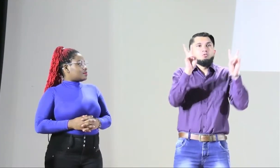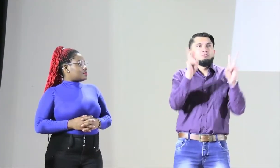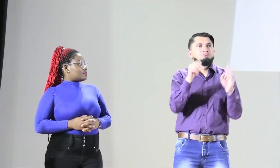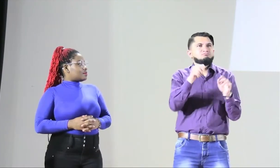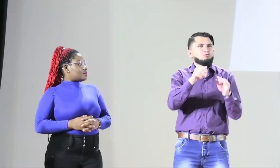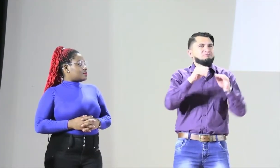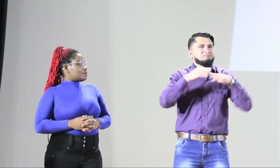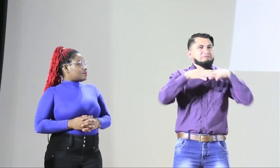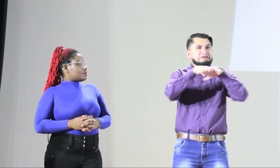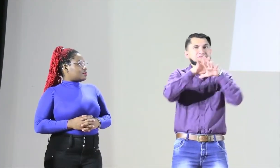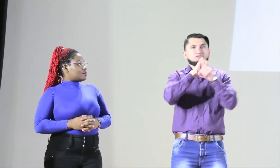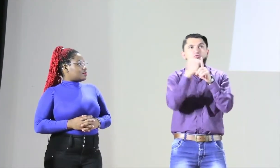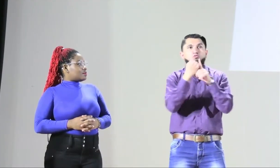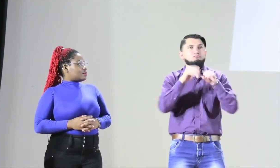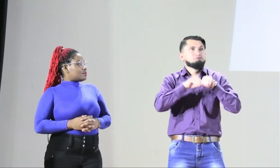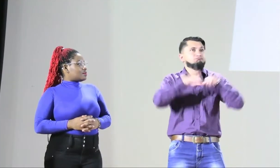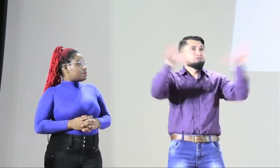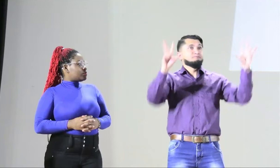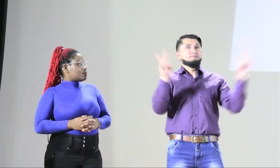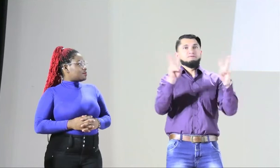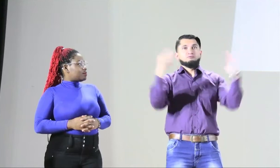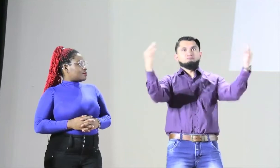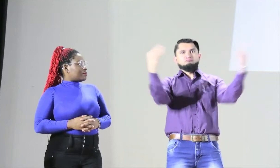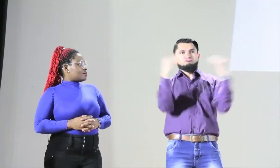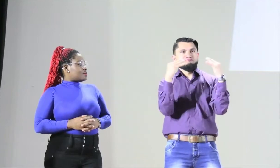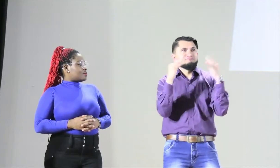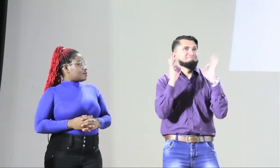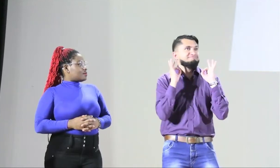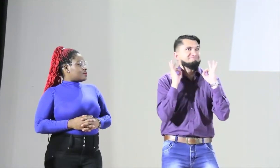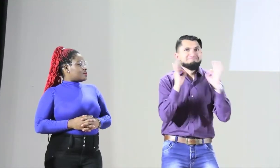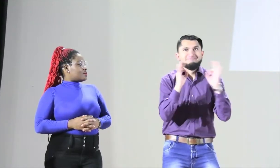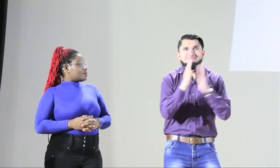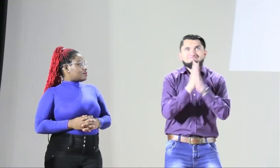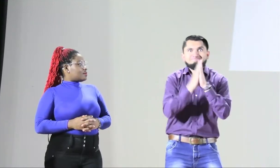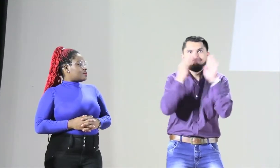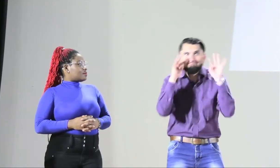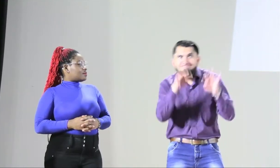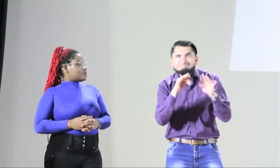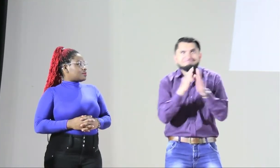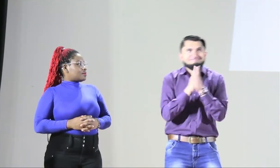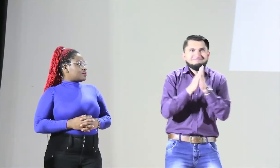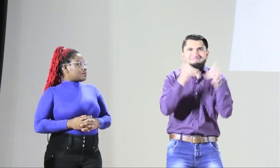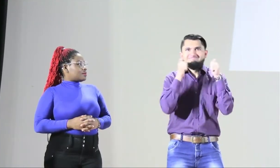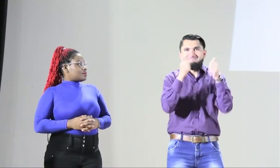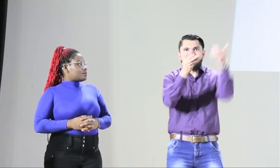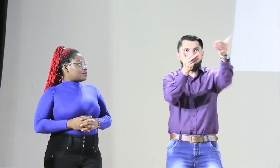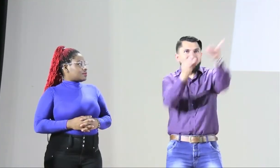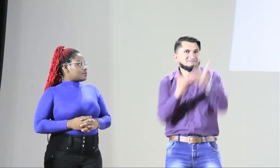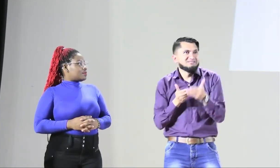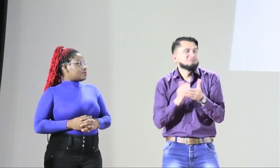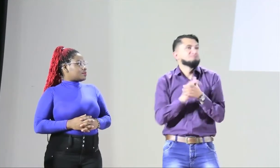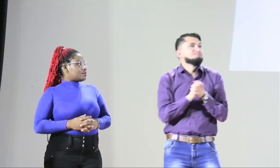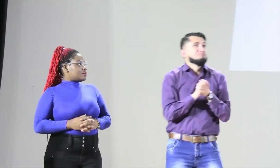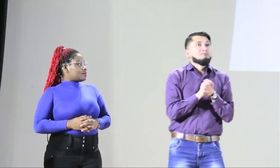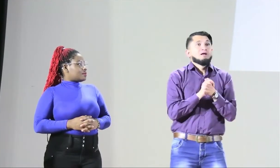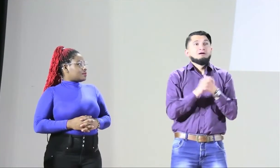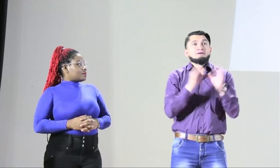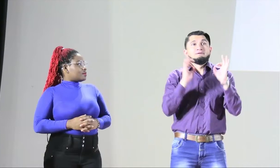nos están viendo en vivo a través de la internet y que están viendo también la traducción a través de las redes sociales de